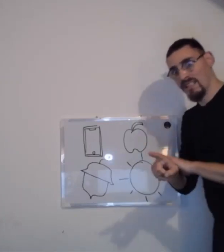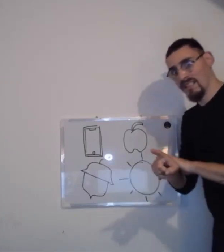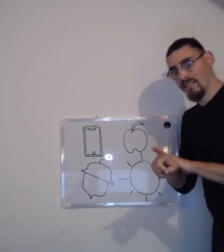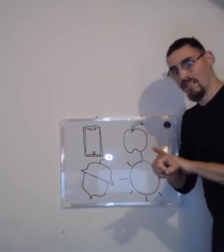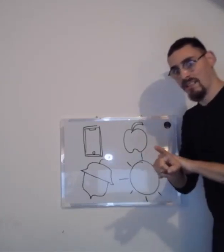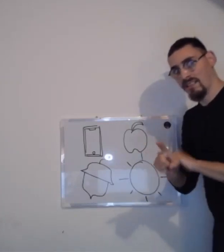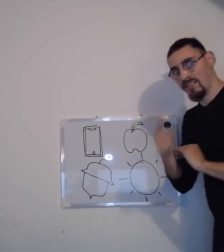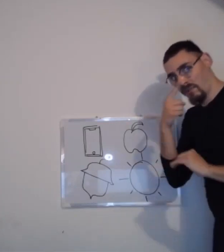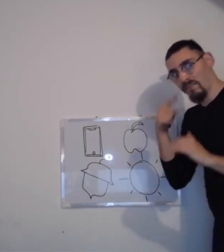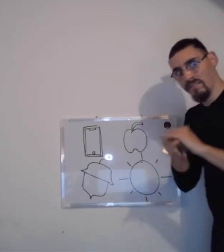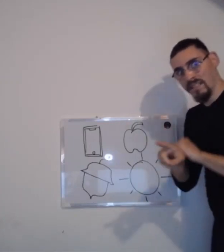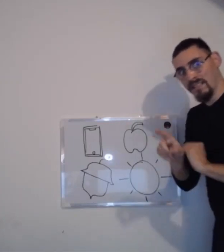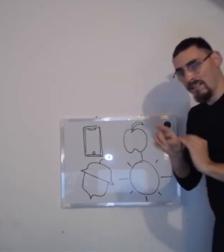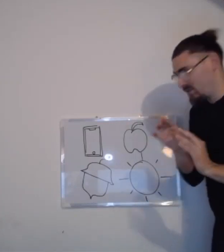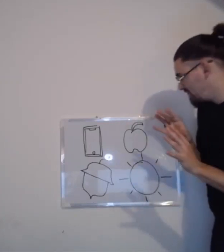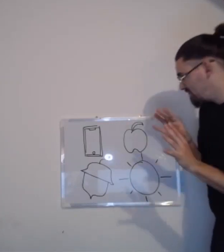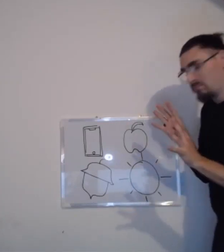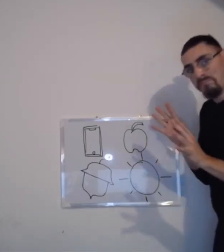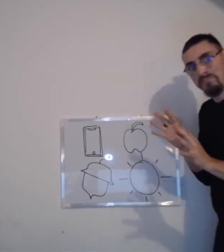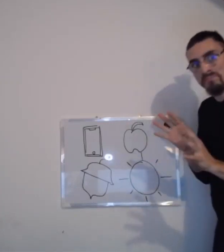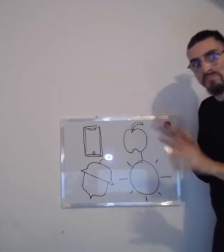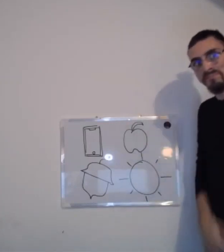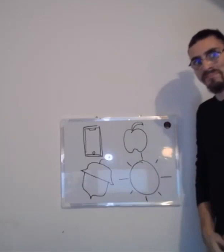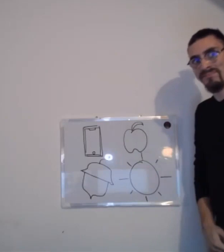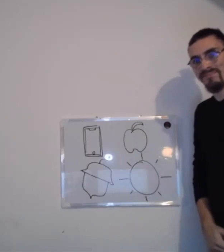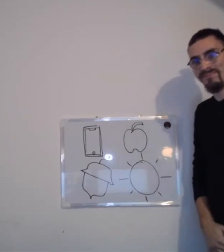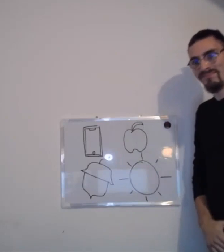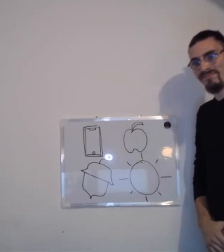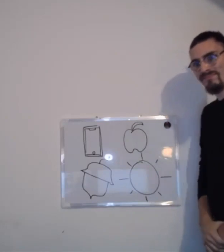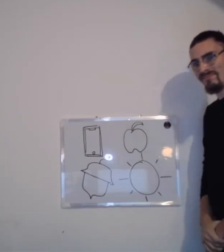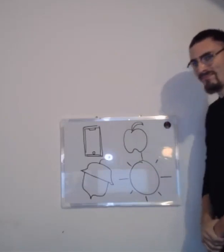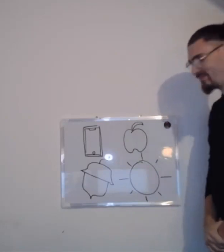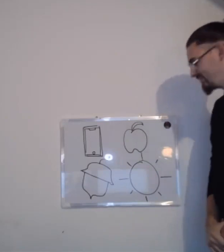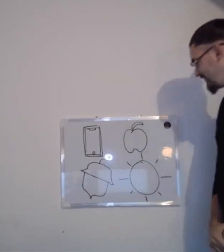Alors, vous avez deviné ? Vous trouvez à peu près ?